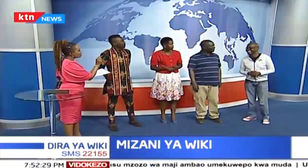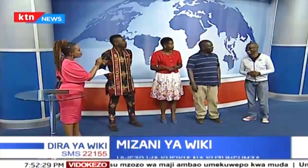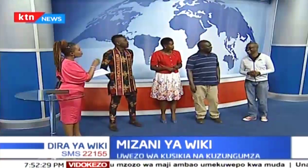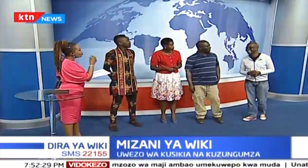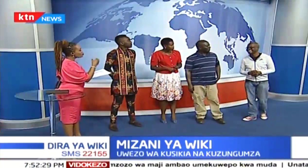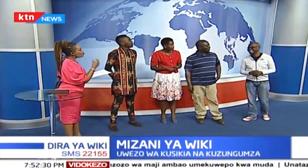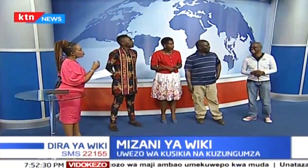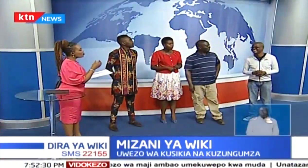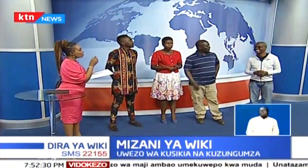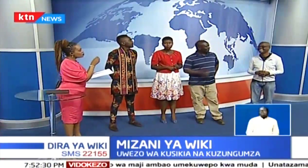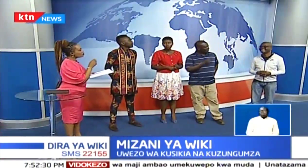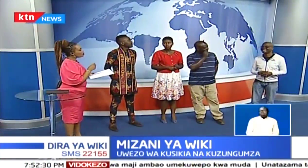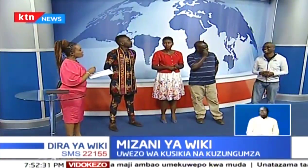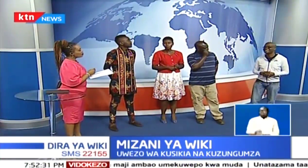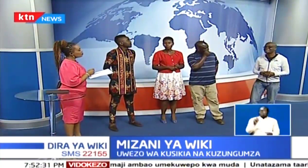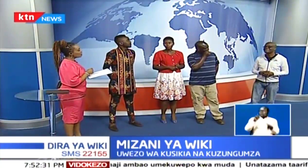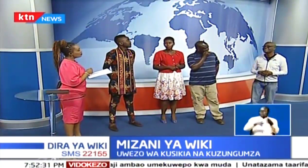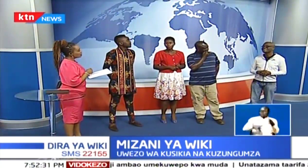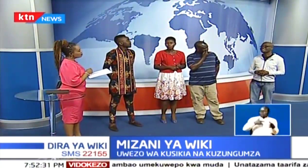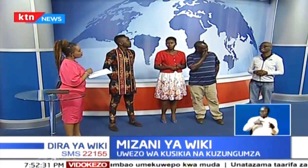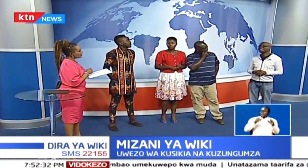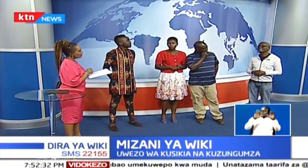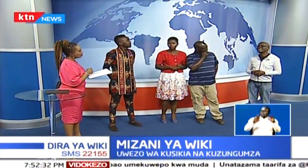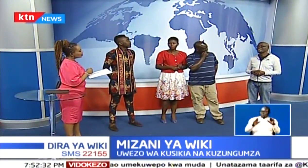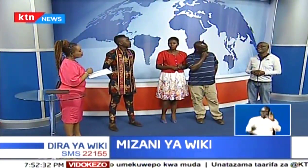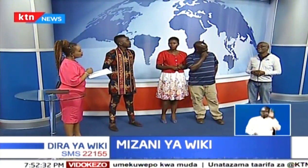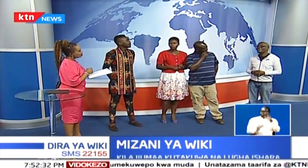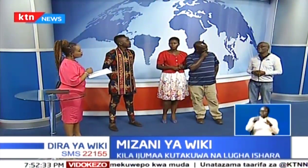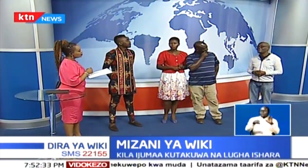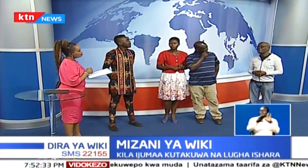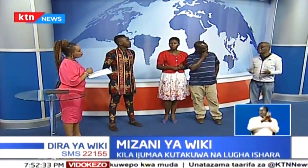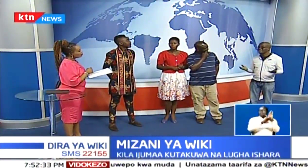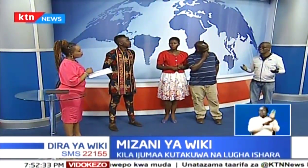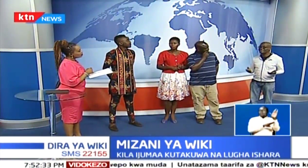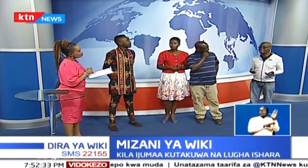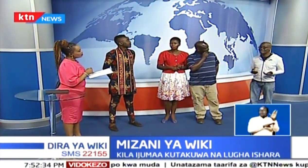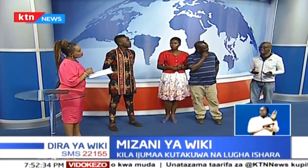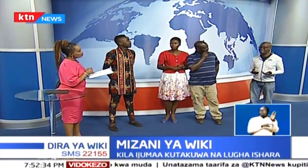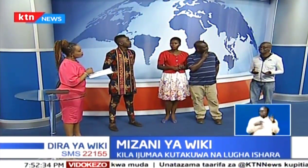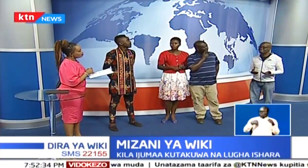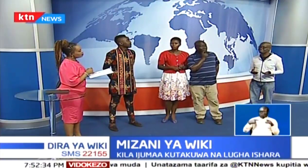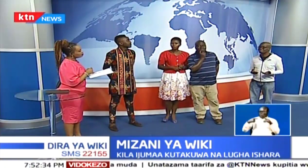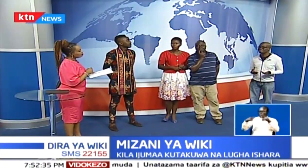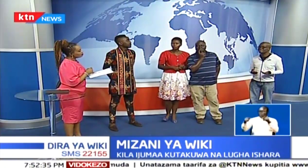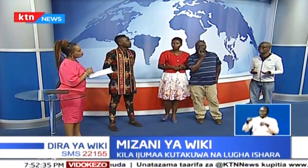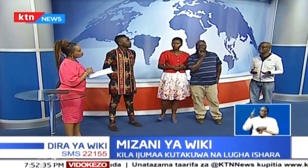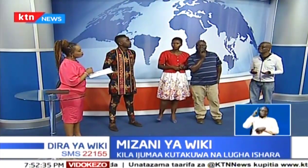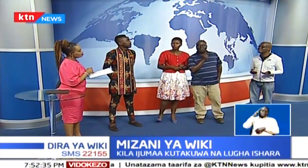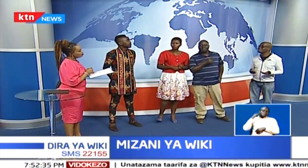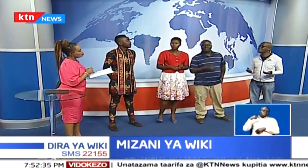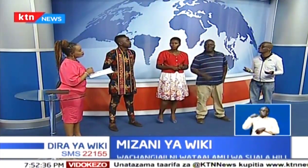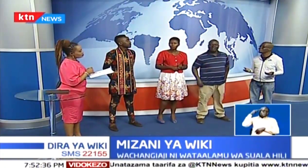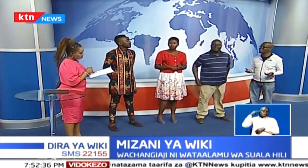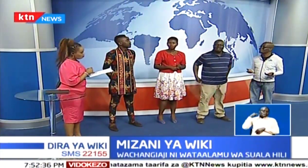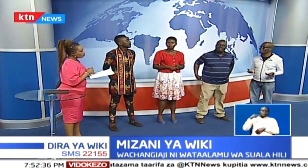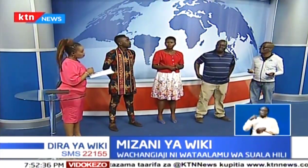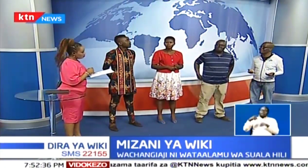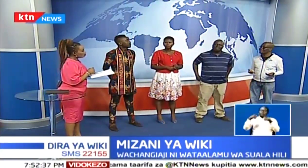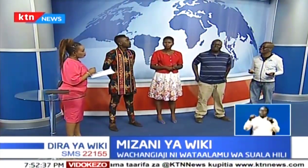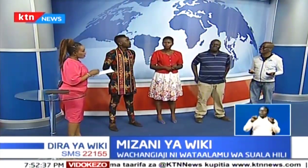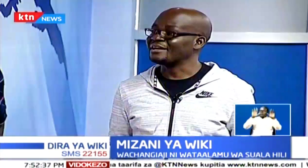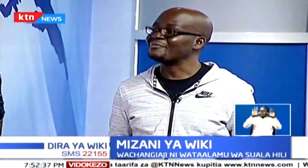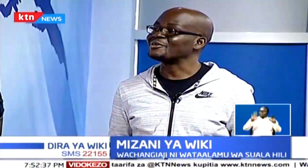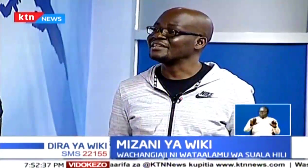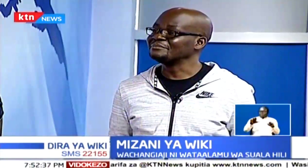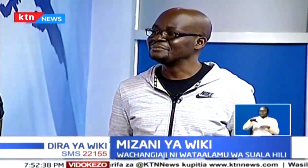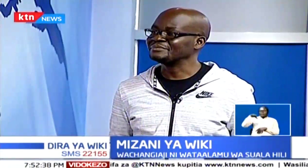kwa sekunde chache, unaona kuna muhimu gani kuzindua seke muhia, faka muishara? Kwangu, ngesema, ni muhimu kujua